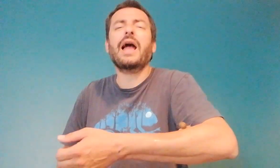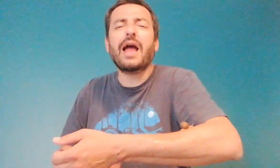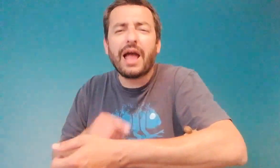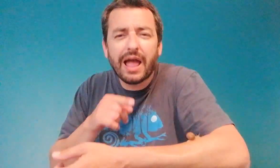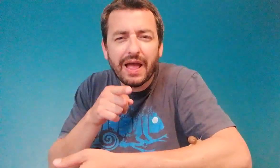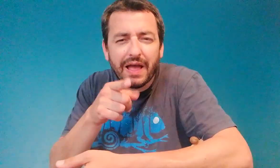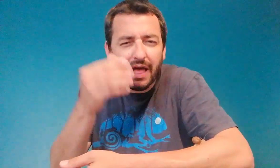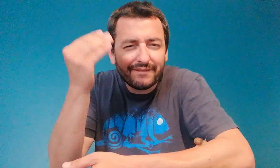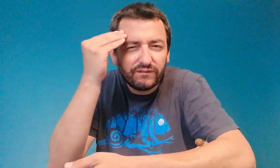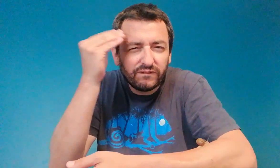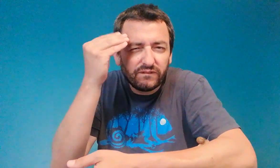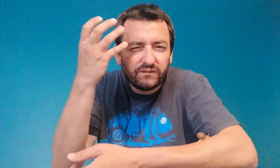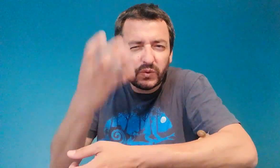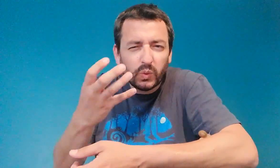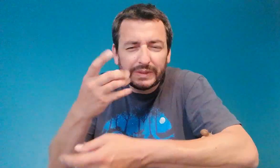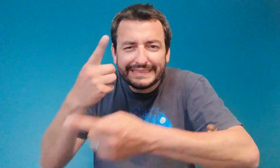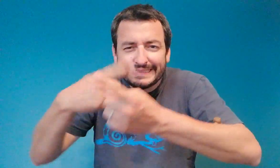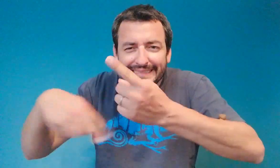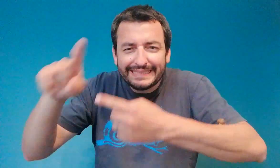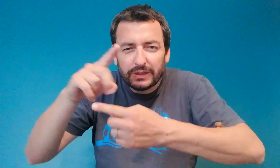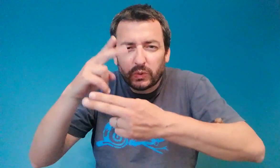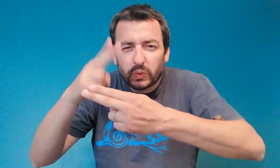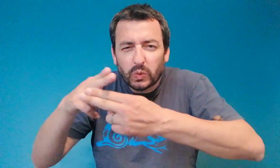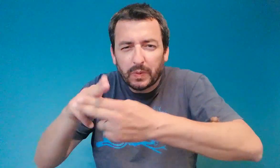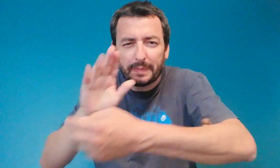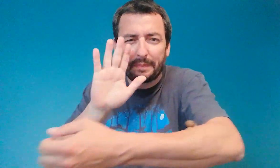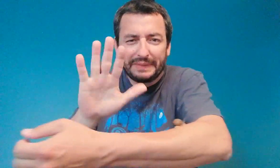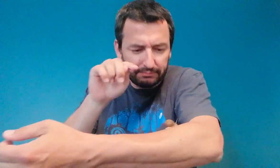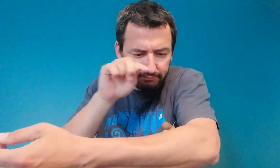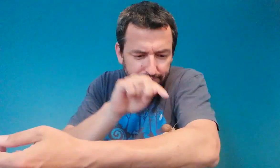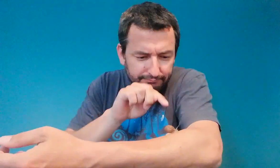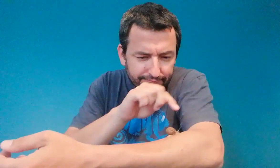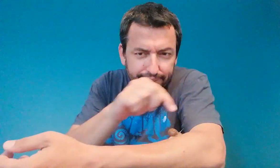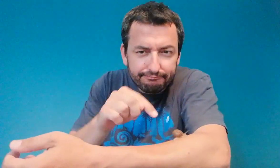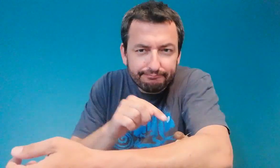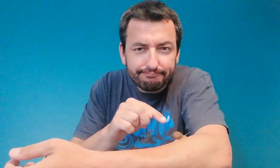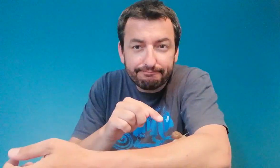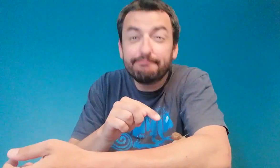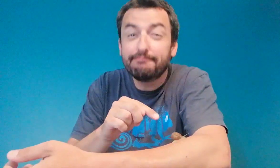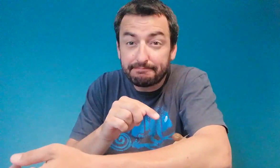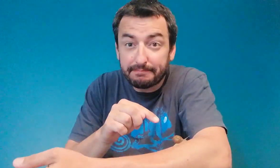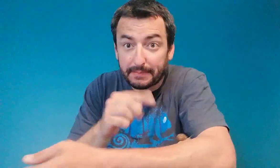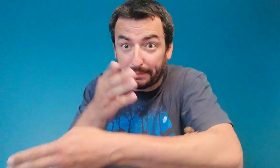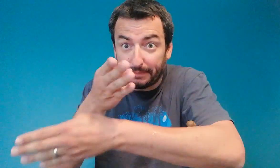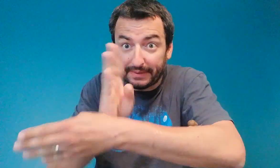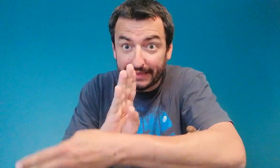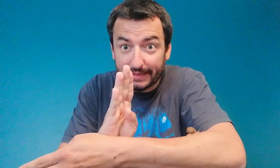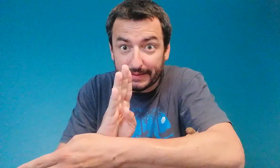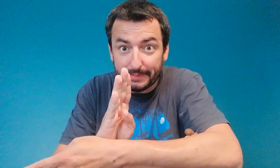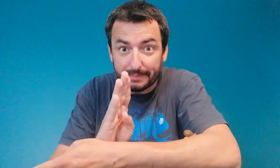corps ? Hum... Tu veux connaître l'anatomie de l'escargot ? Tu es prêt ?